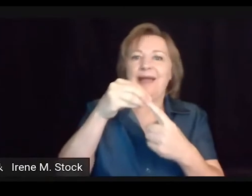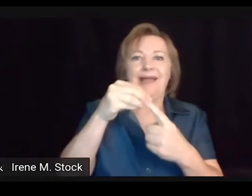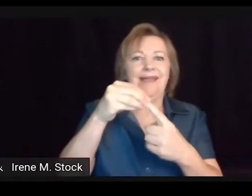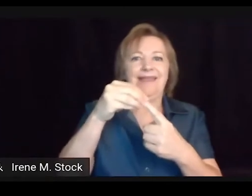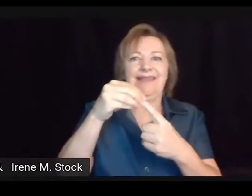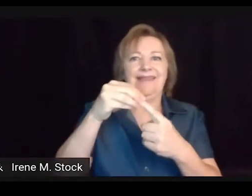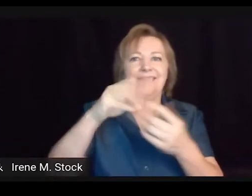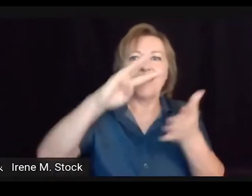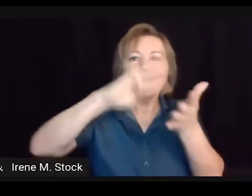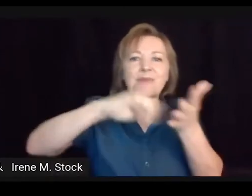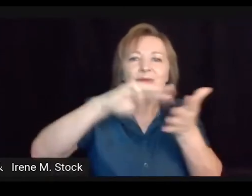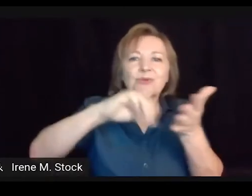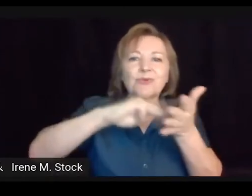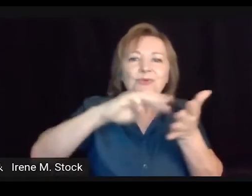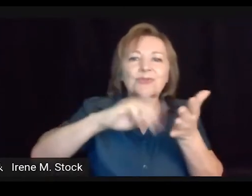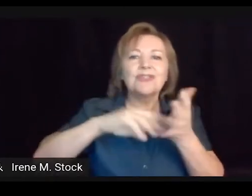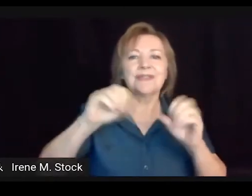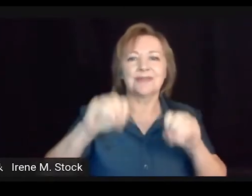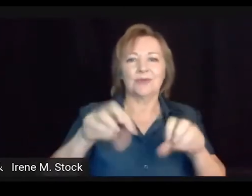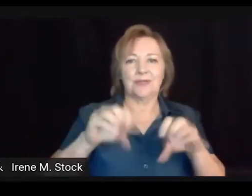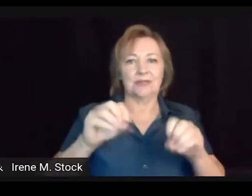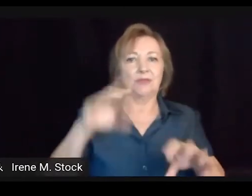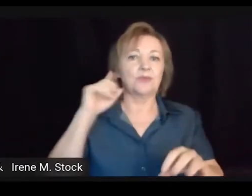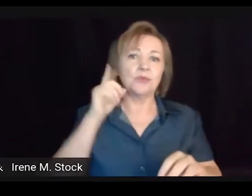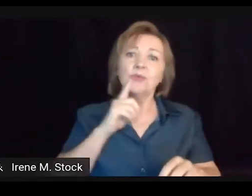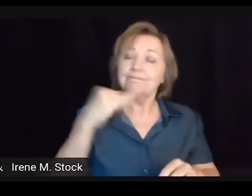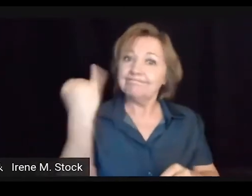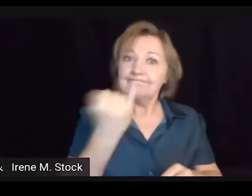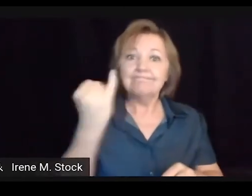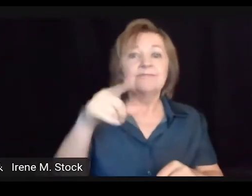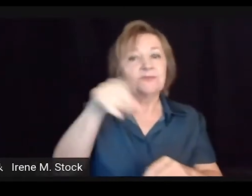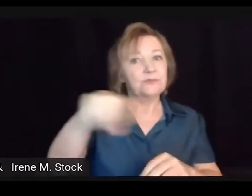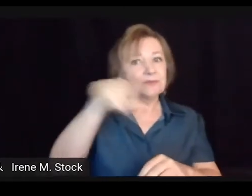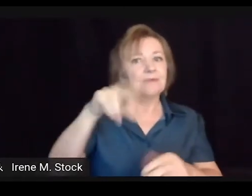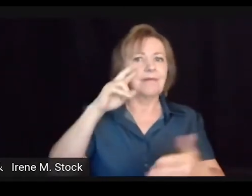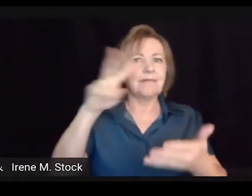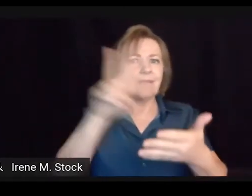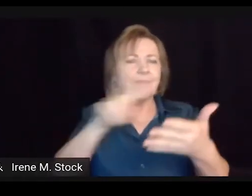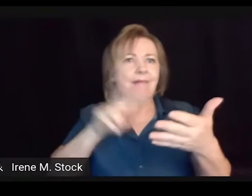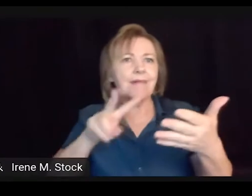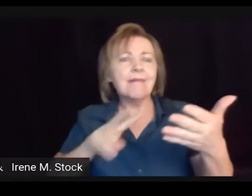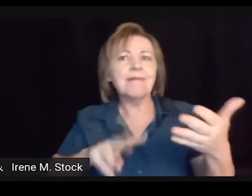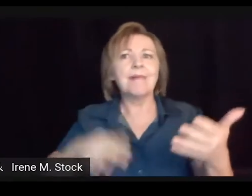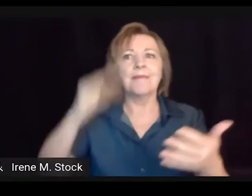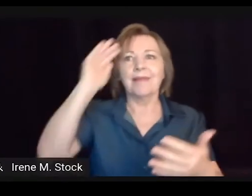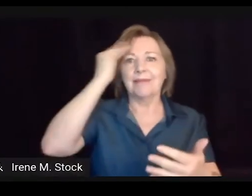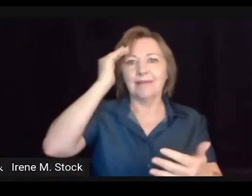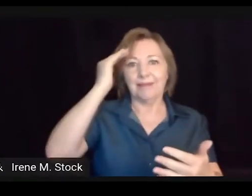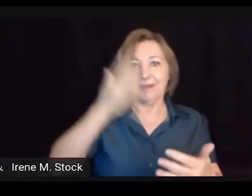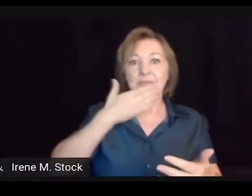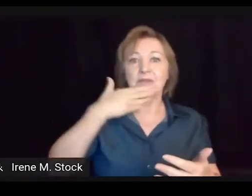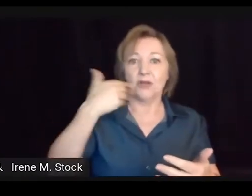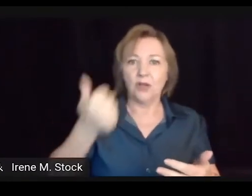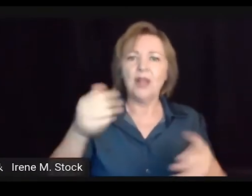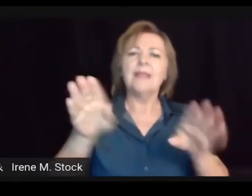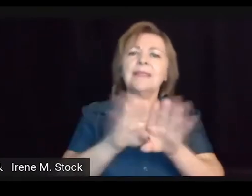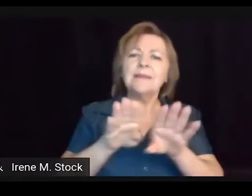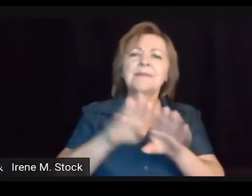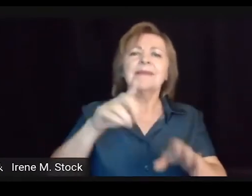Também eu coloquei algumas referências, né, que são voltadas para a metodologia da educação de